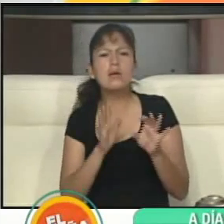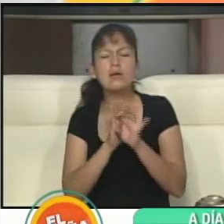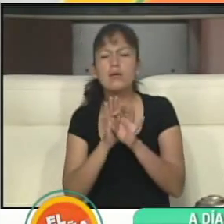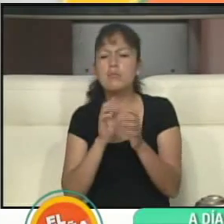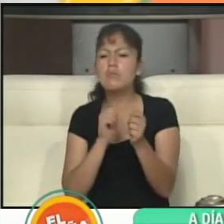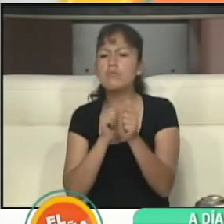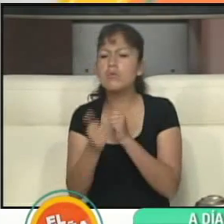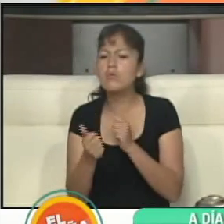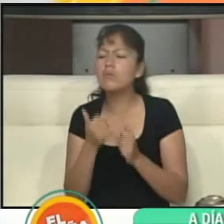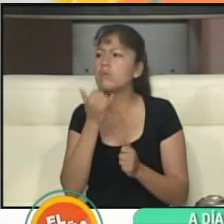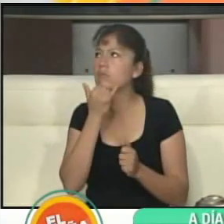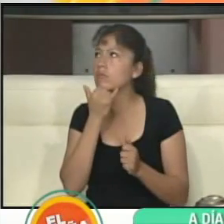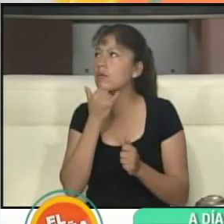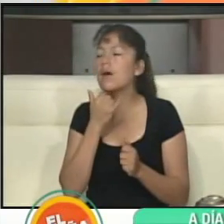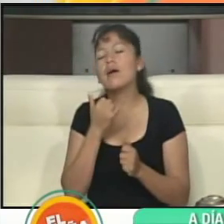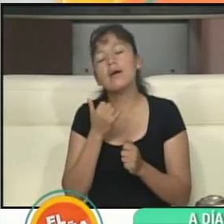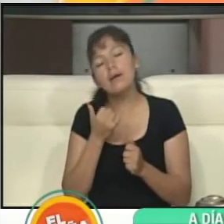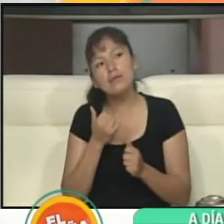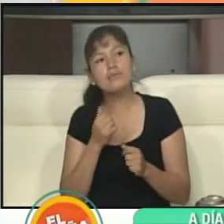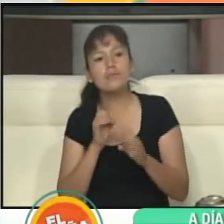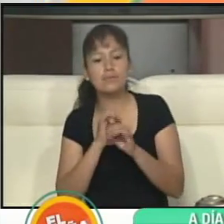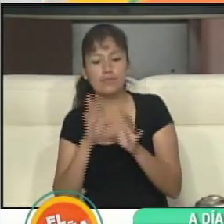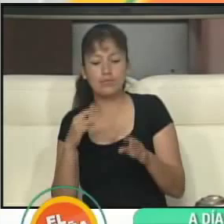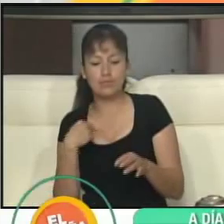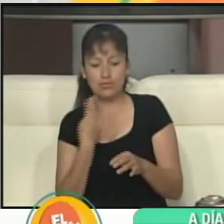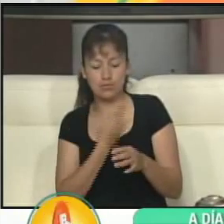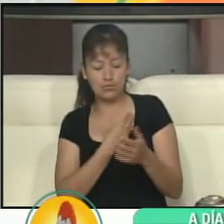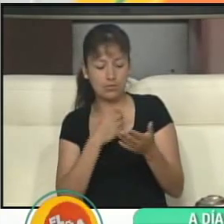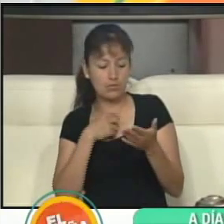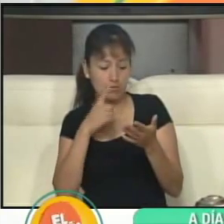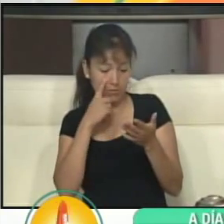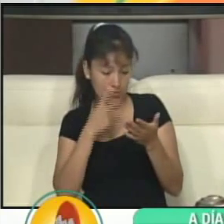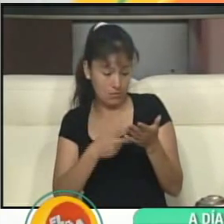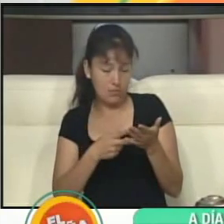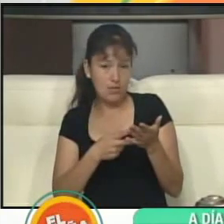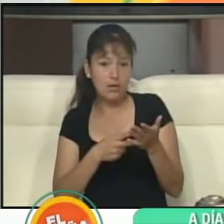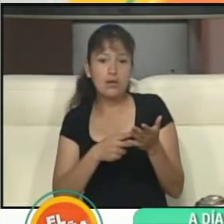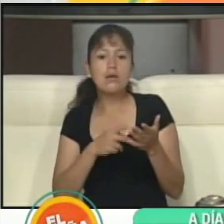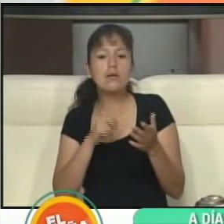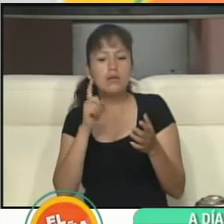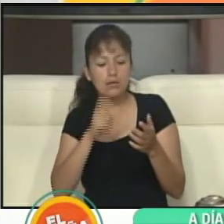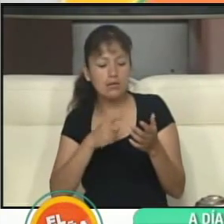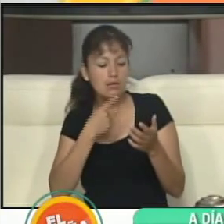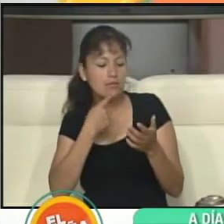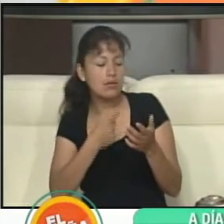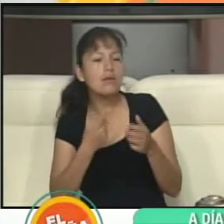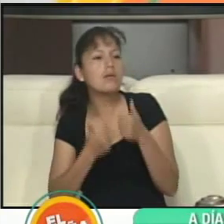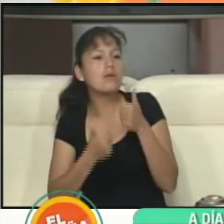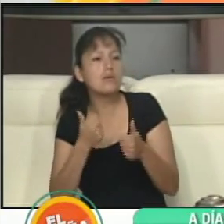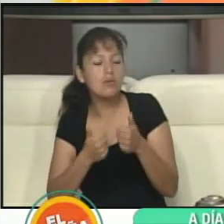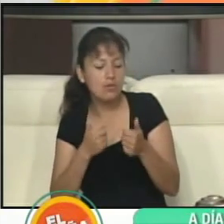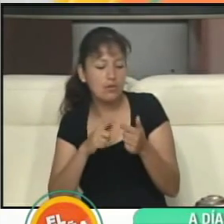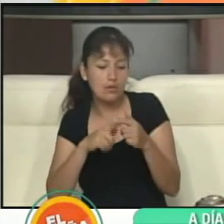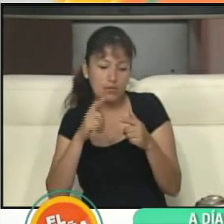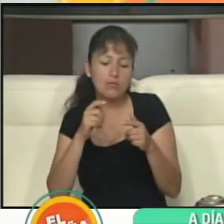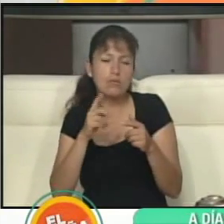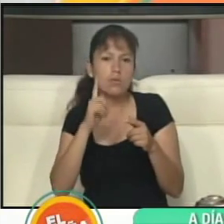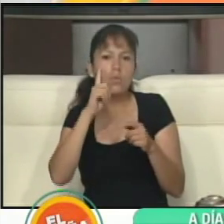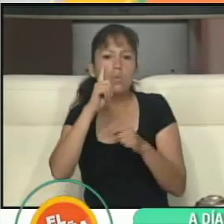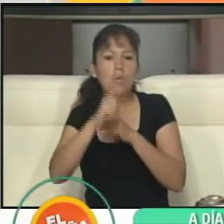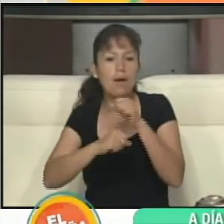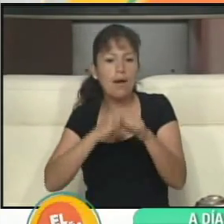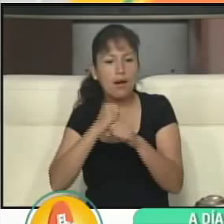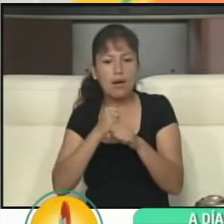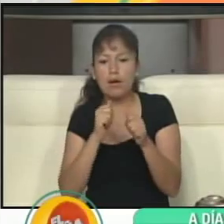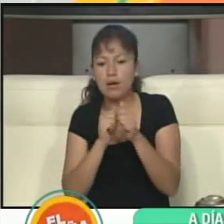vencida? Bueno, como somos máxima autoridad los jurados tendremos que deliberar, pero se está manejando lo que es hasta un año de caducidad.